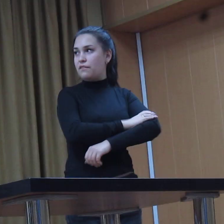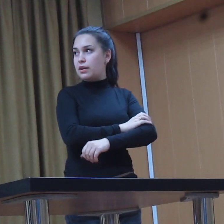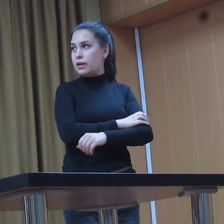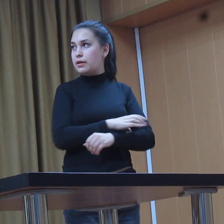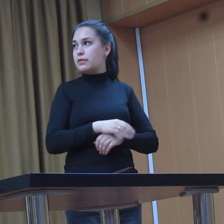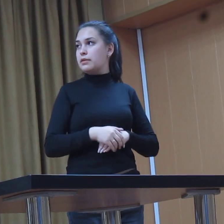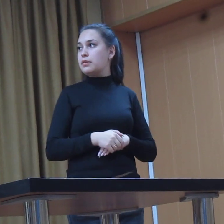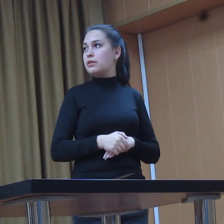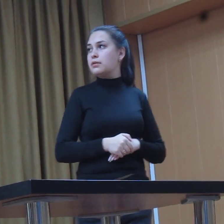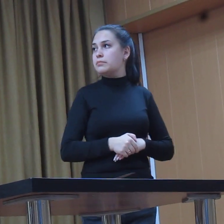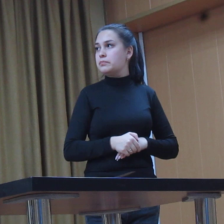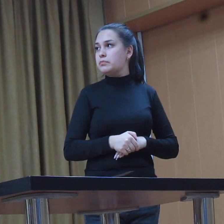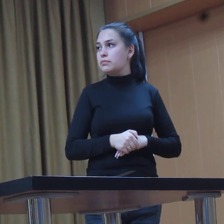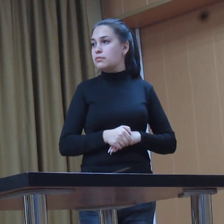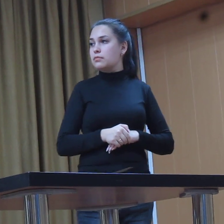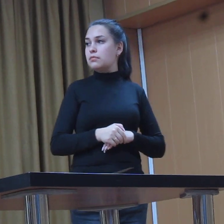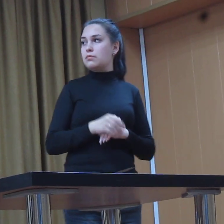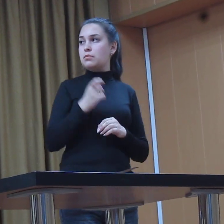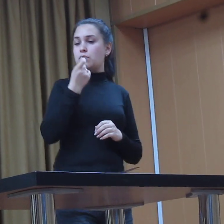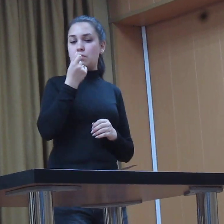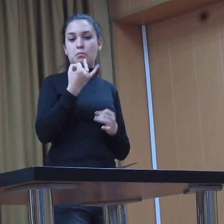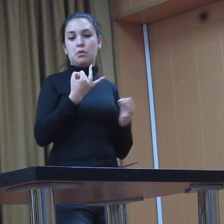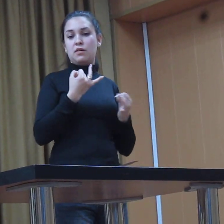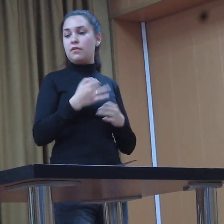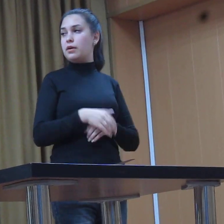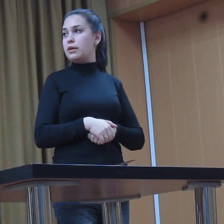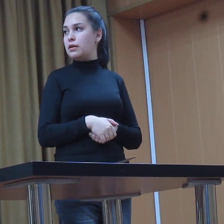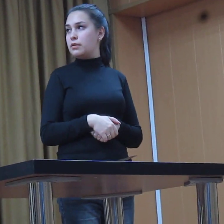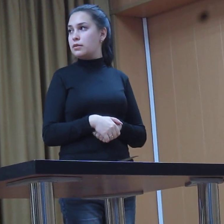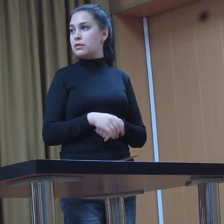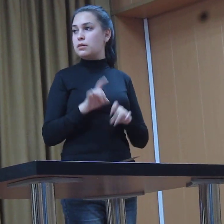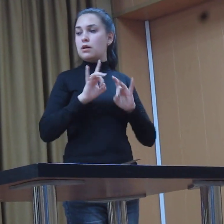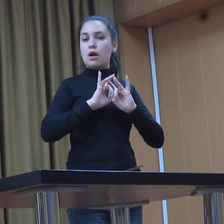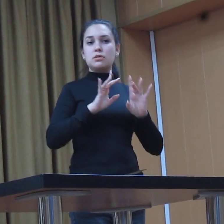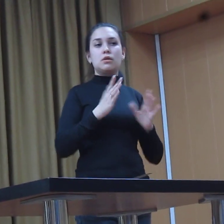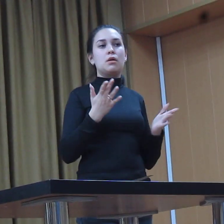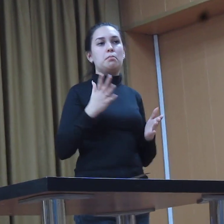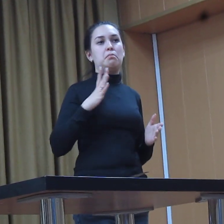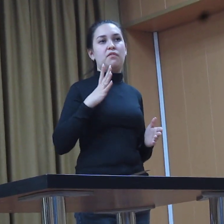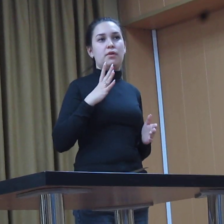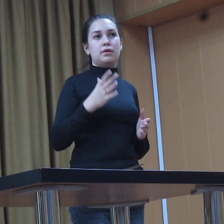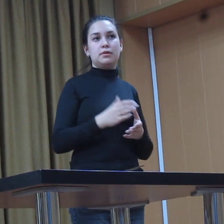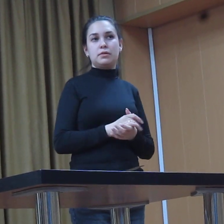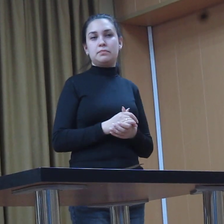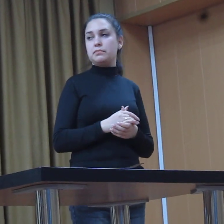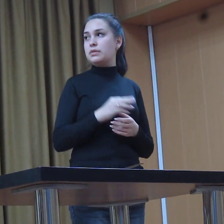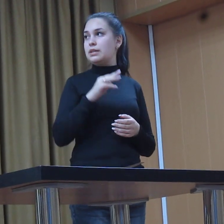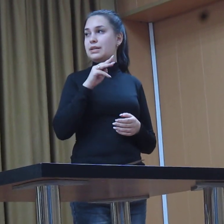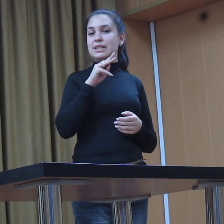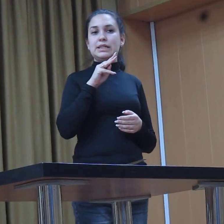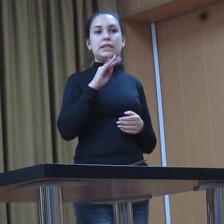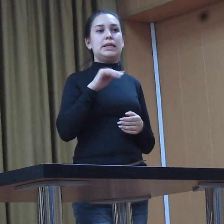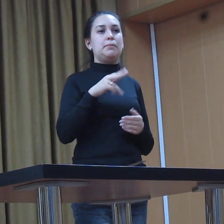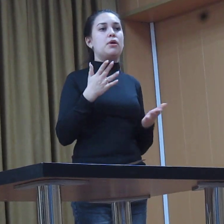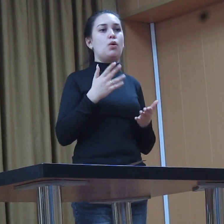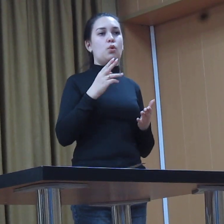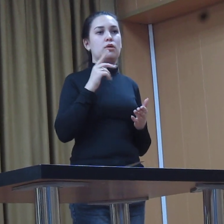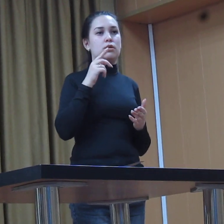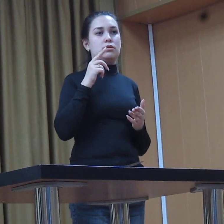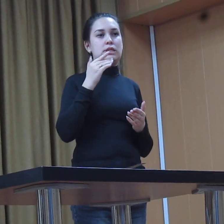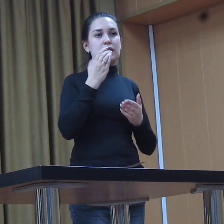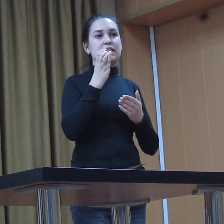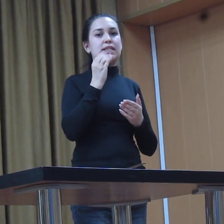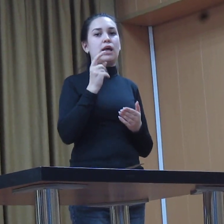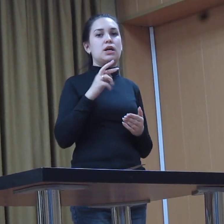диастолическое давление, мы уже немножко поговорили. Расскажем, какая бывает, да, типы гипертонической болезни,